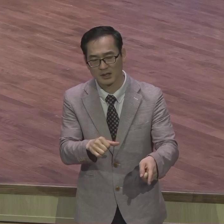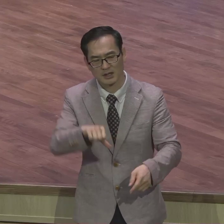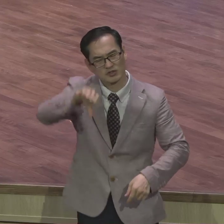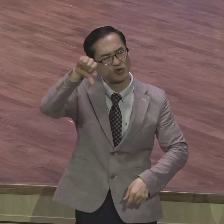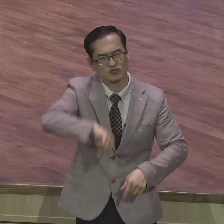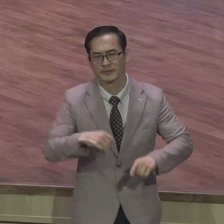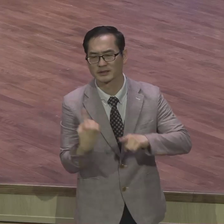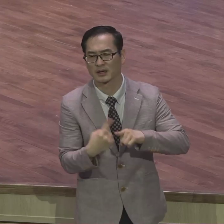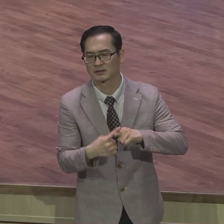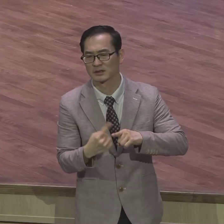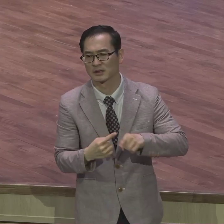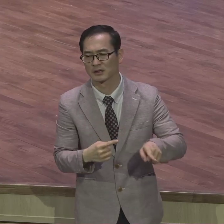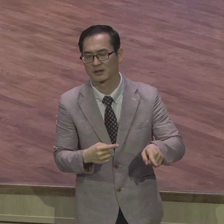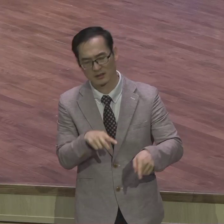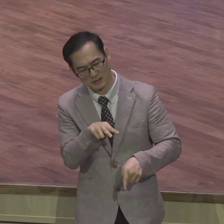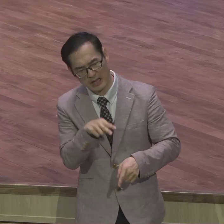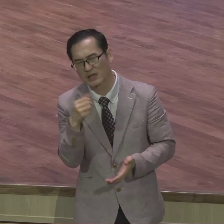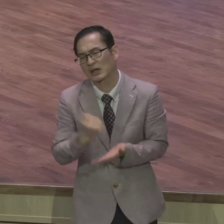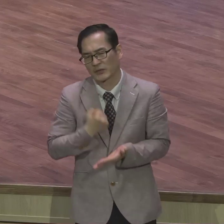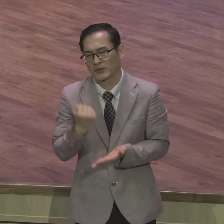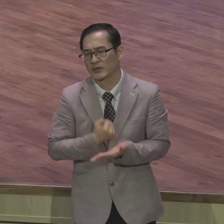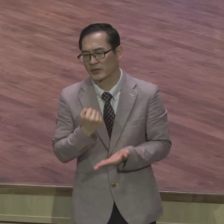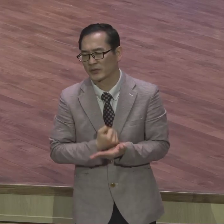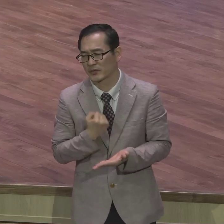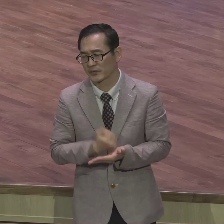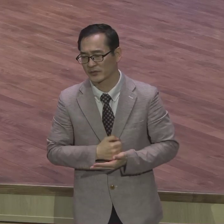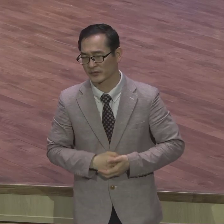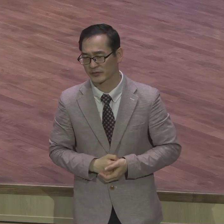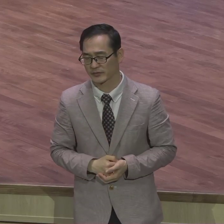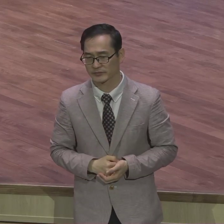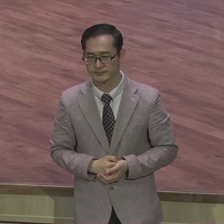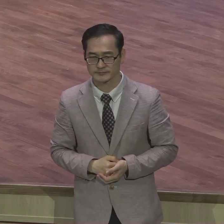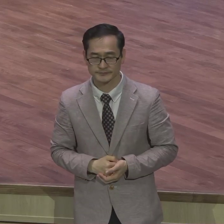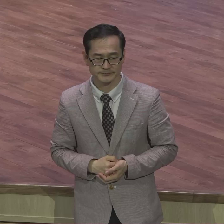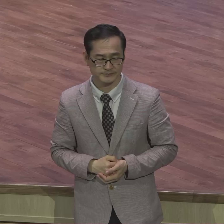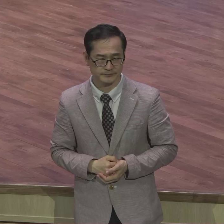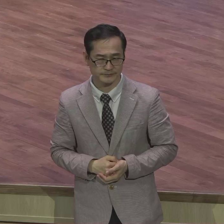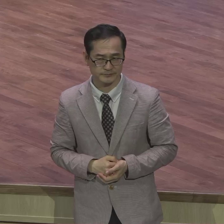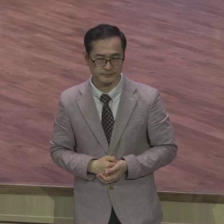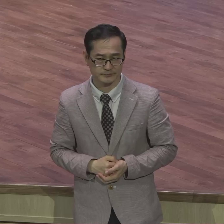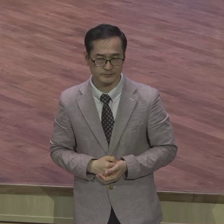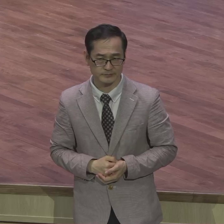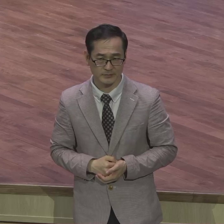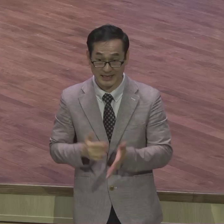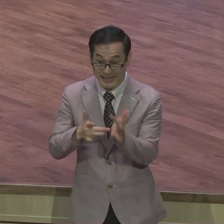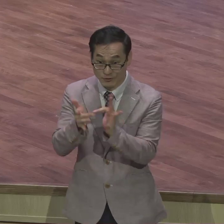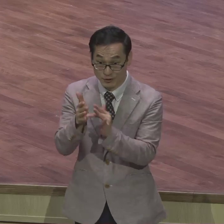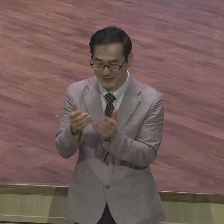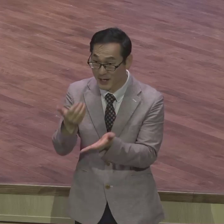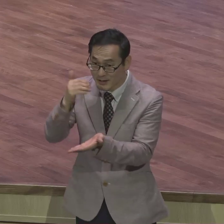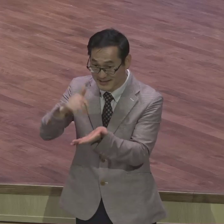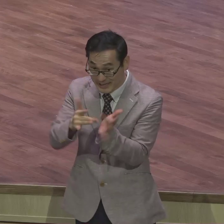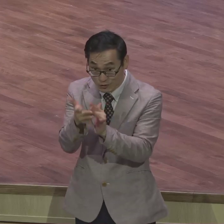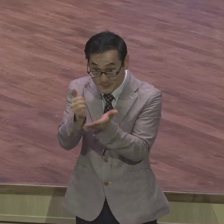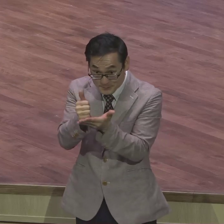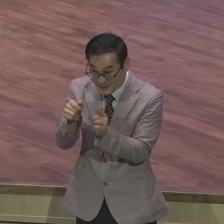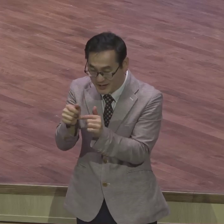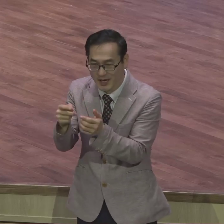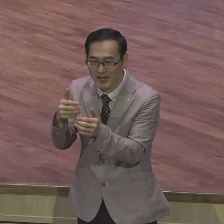알기 때문에 안타깝게 말하지요 사도 바울은 예수님을 돌로 비유하며 설명했어요 예수 예수